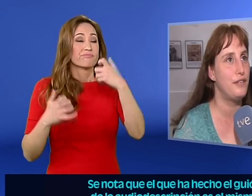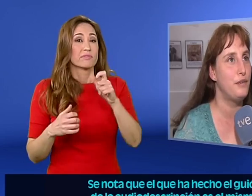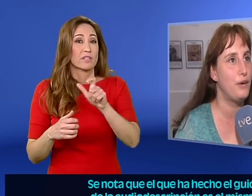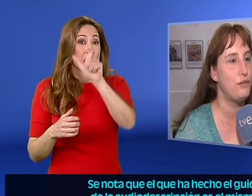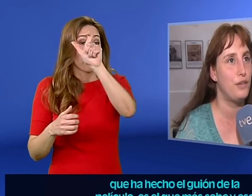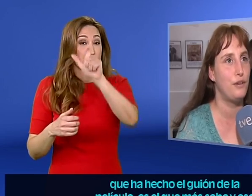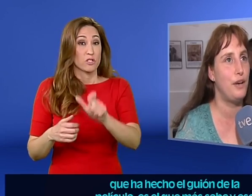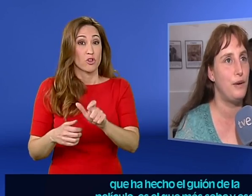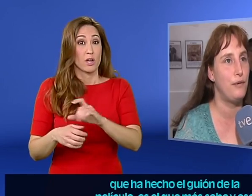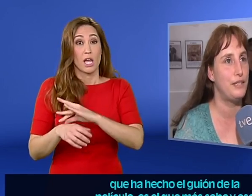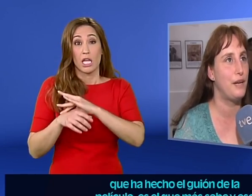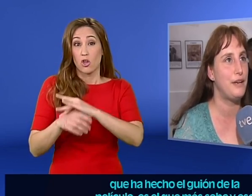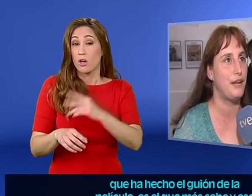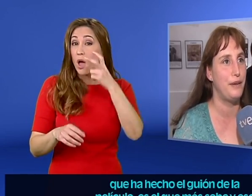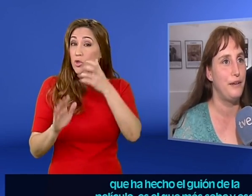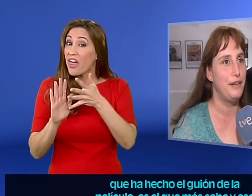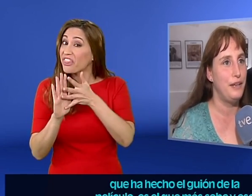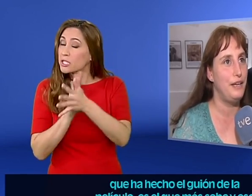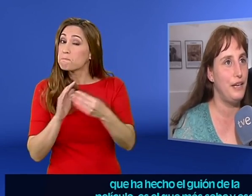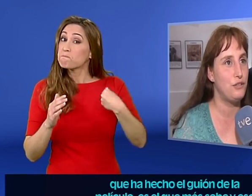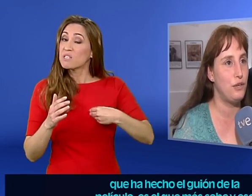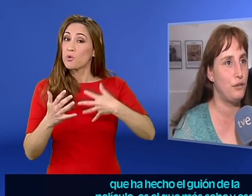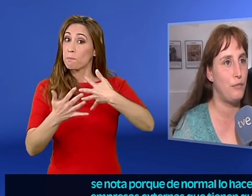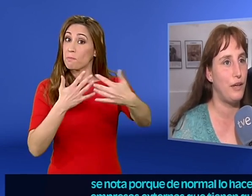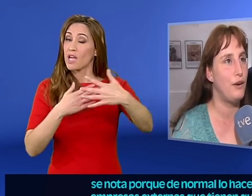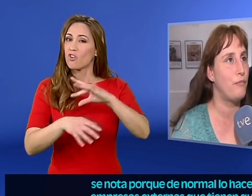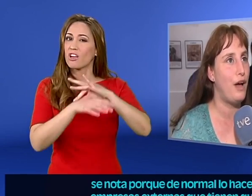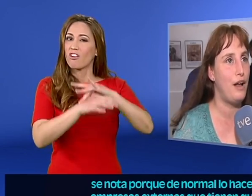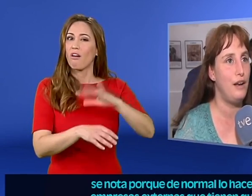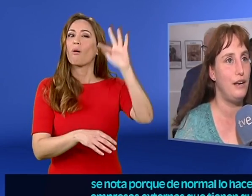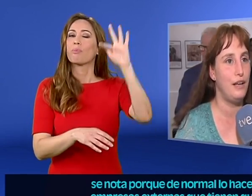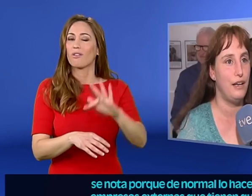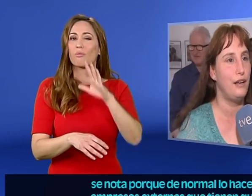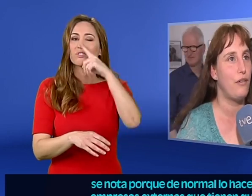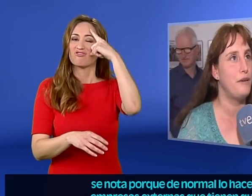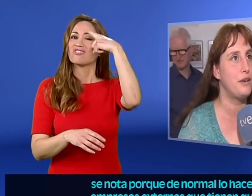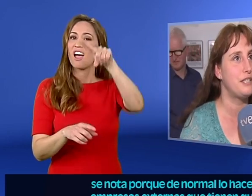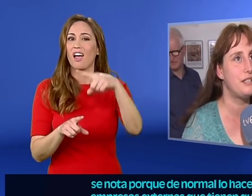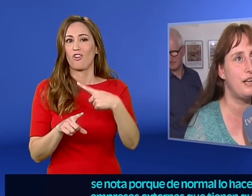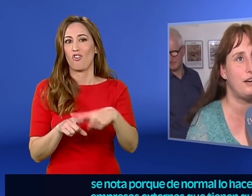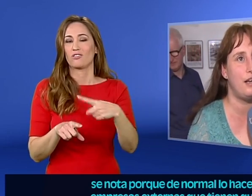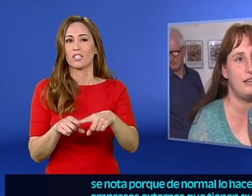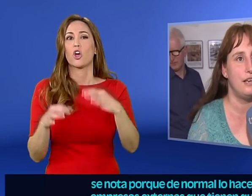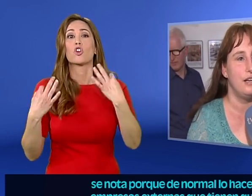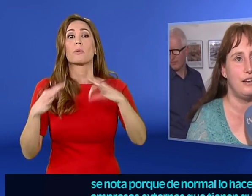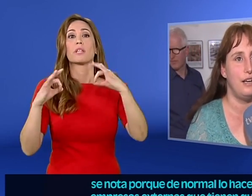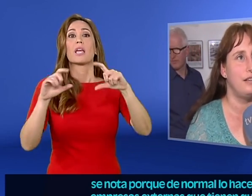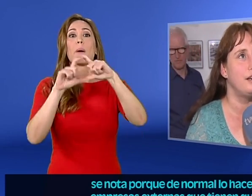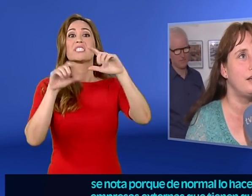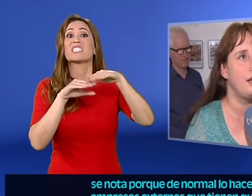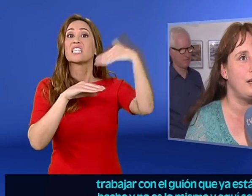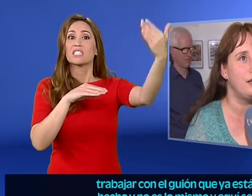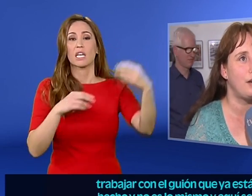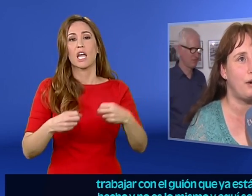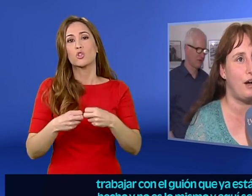audiodescripción es el mismo que ha hecho el guión de la película, es el que más sabe. Y eso se nota porque normal lo hacen empresas externas que